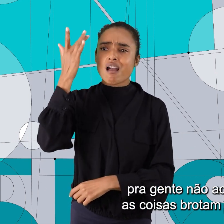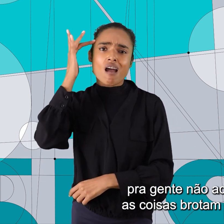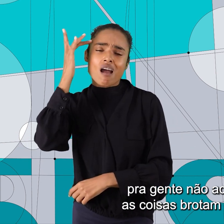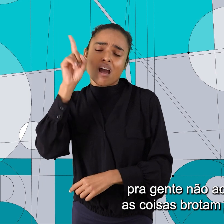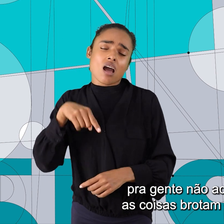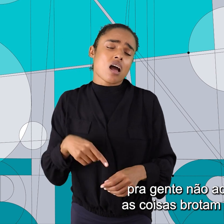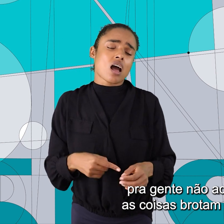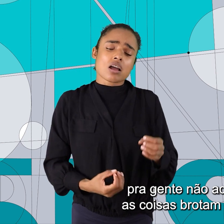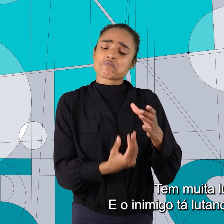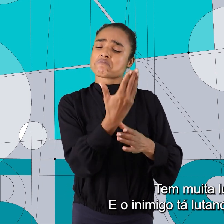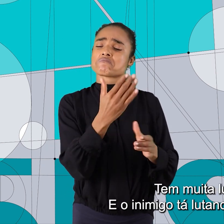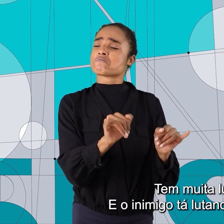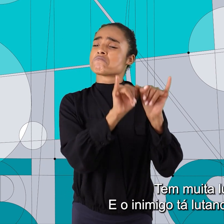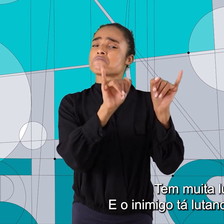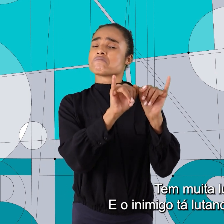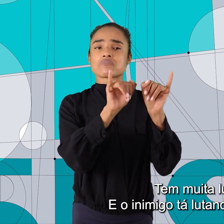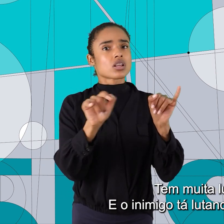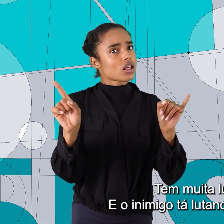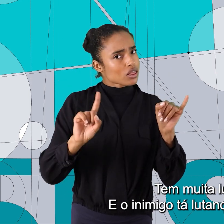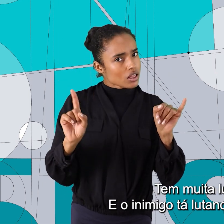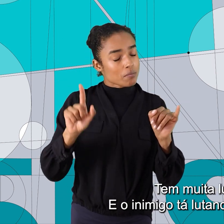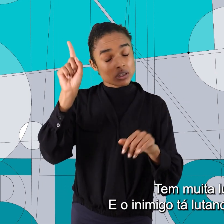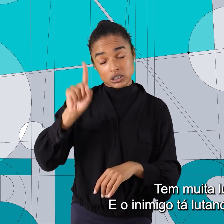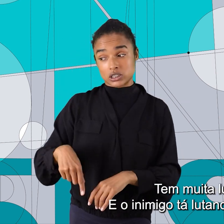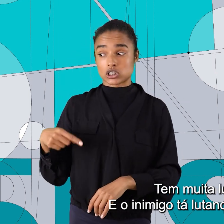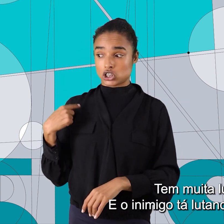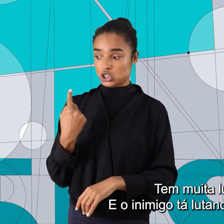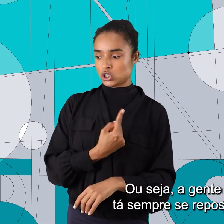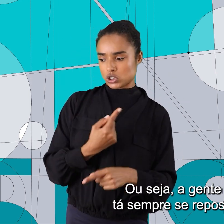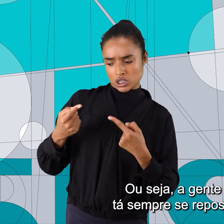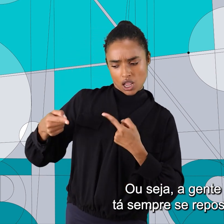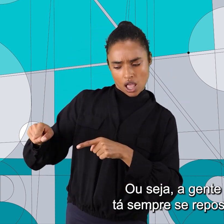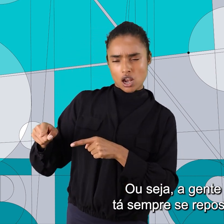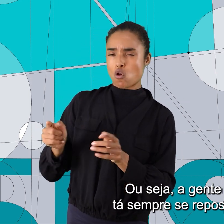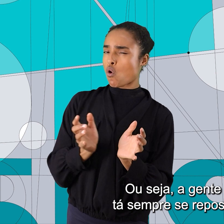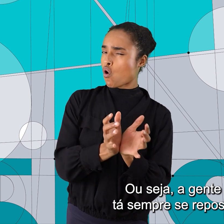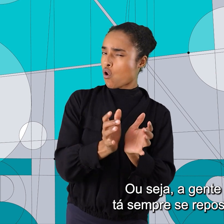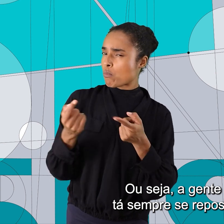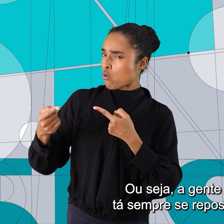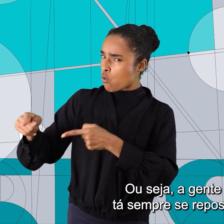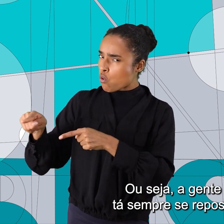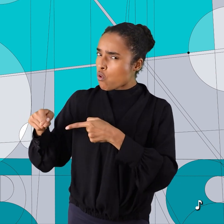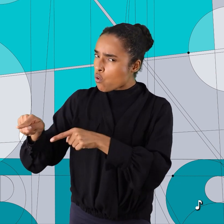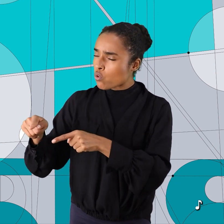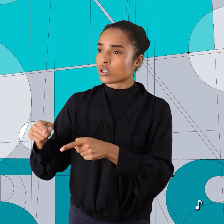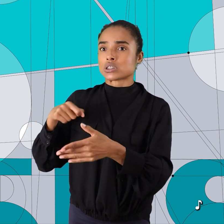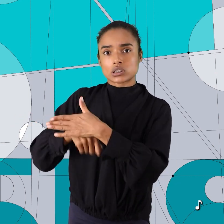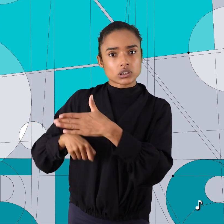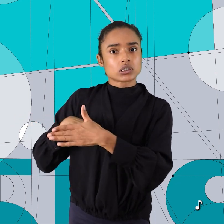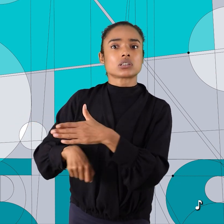que as coisas brotam de nada. Tem muita luta e o inimigo está lutando também. seja, a tem que estar sempre se reposicionando.